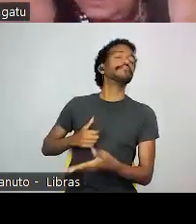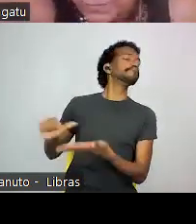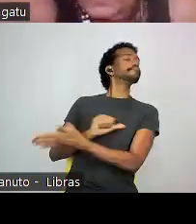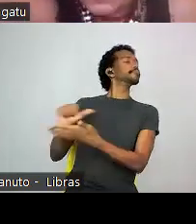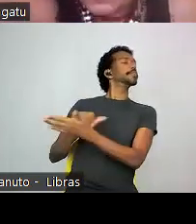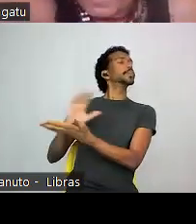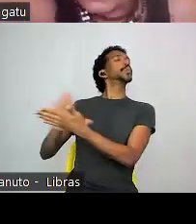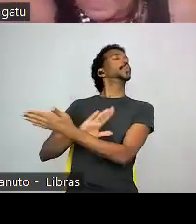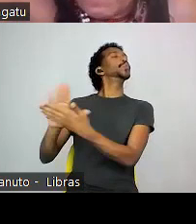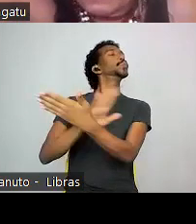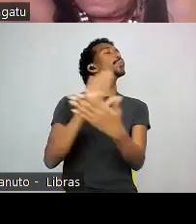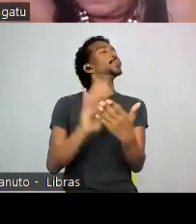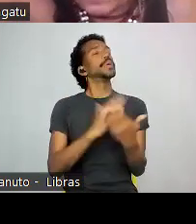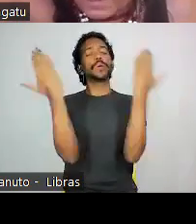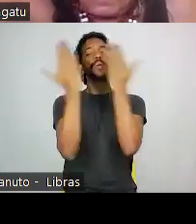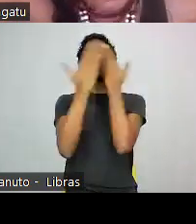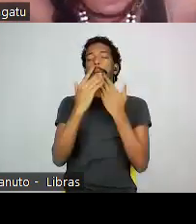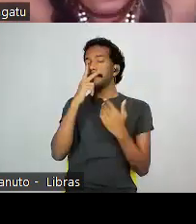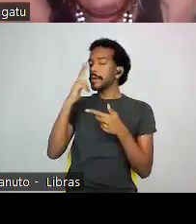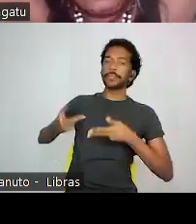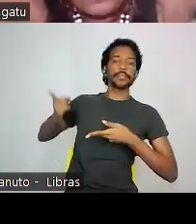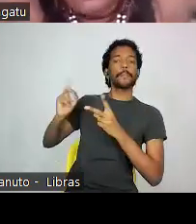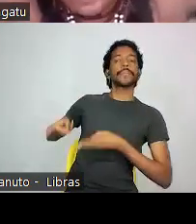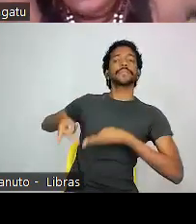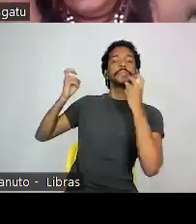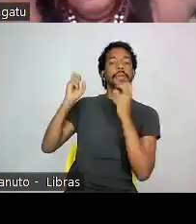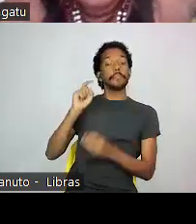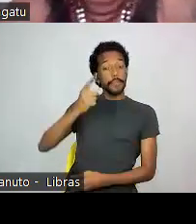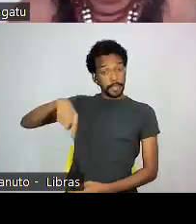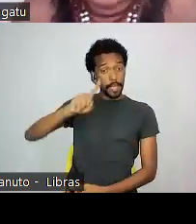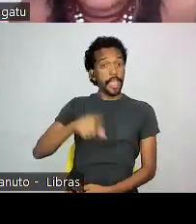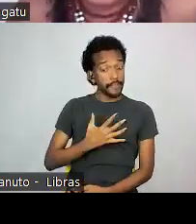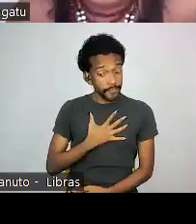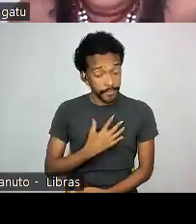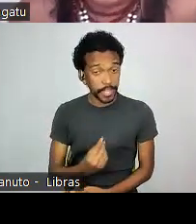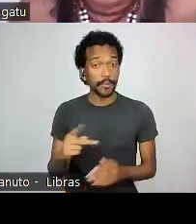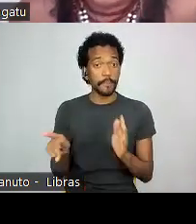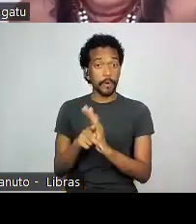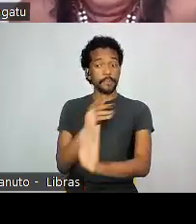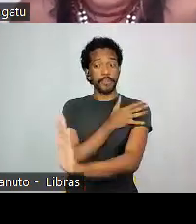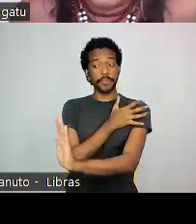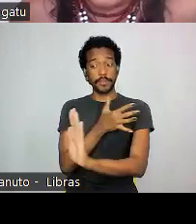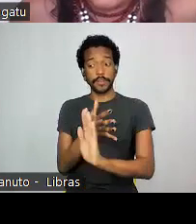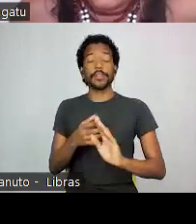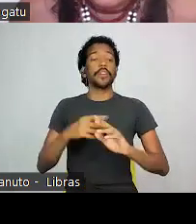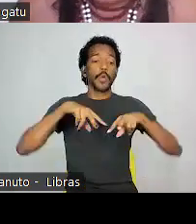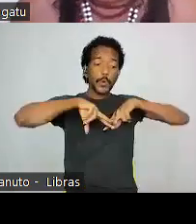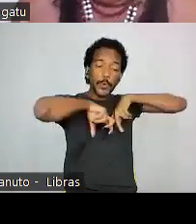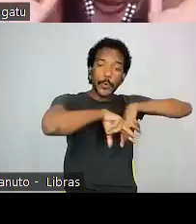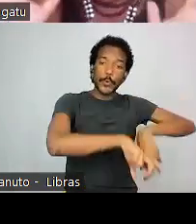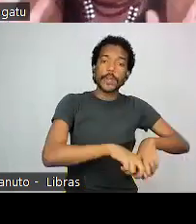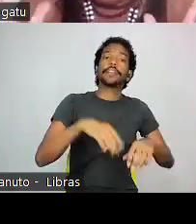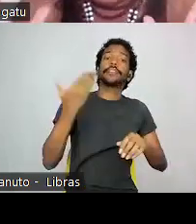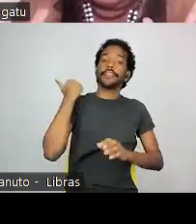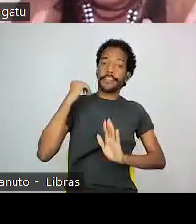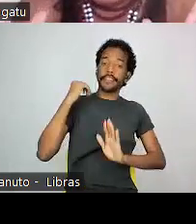pobres urbanos não percebam que eles são filhos, netos, das terras espoliadas desde o século XVI. Então,